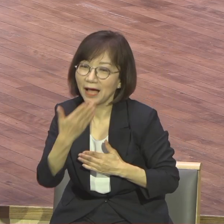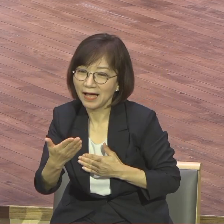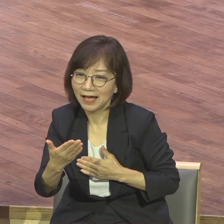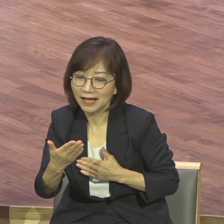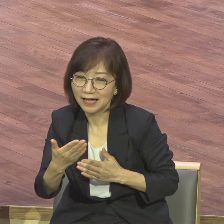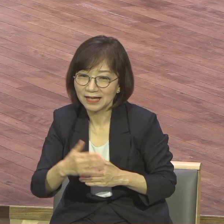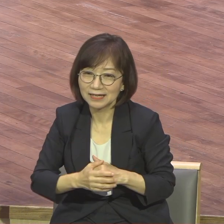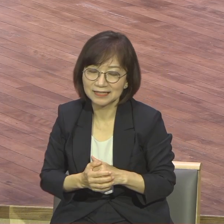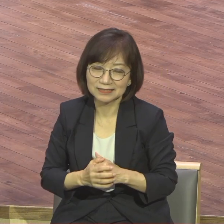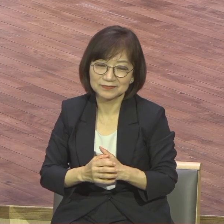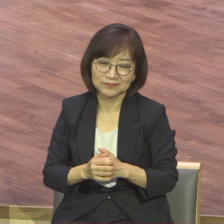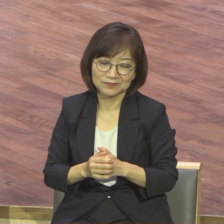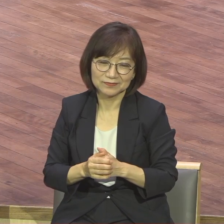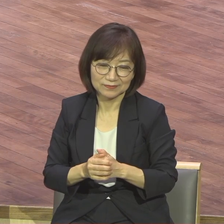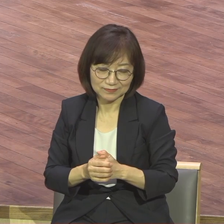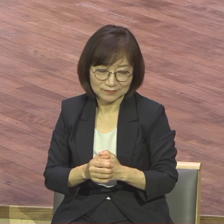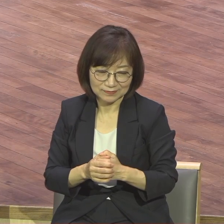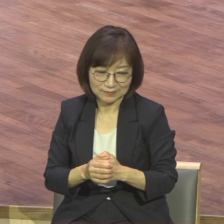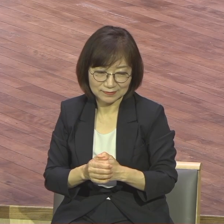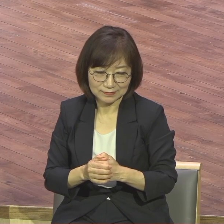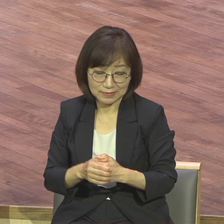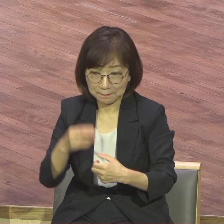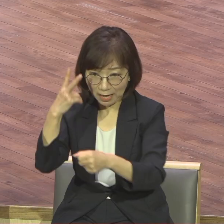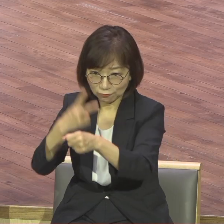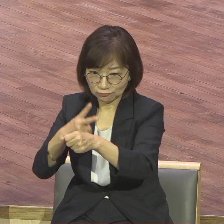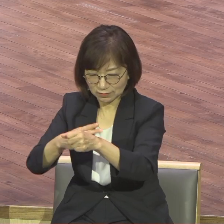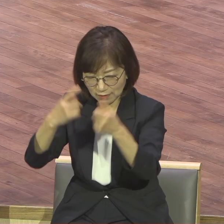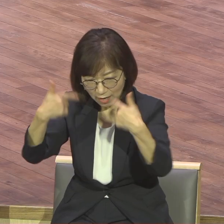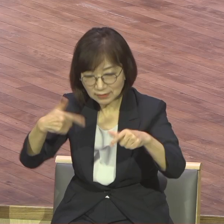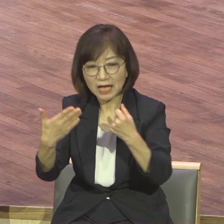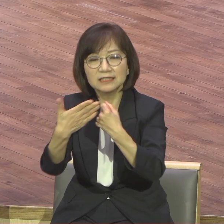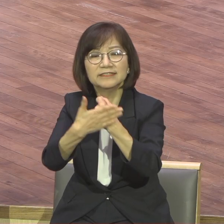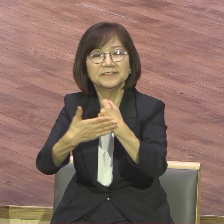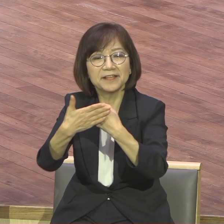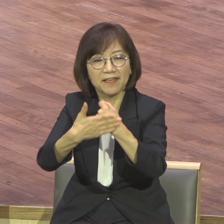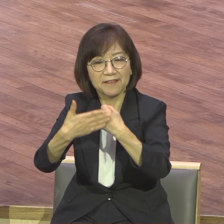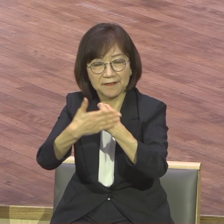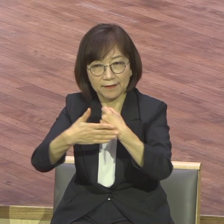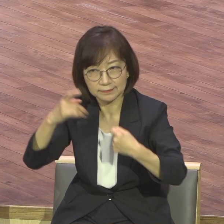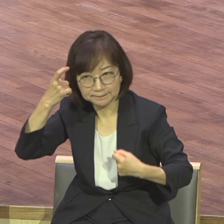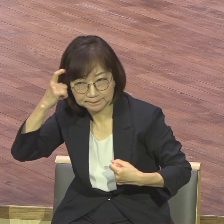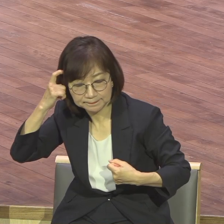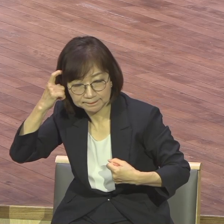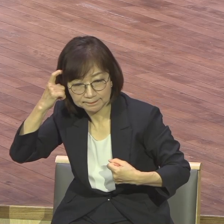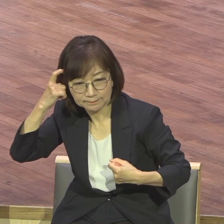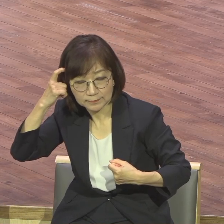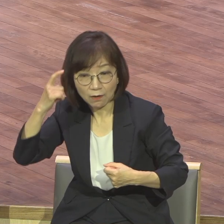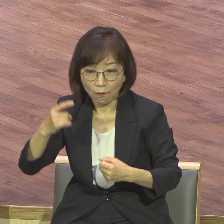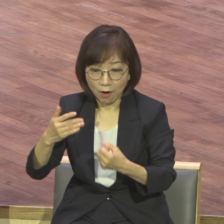바울은 이런 은혜의식에 뿔을 내린 사람의 특징을 한 가지 밝혀 있는데 그것은